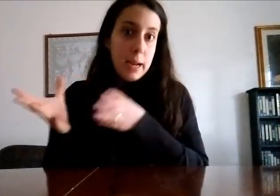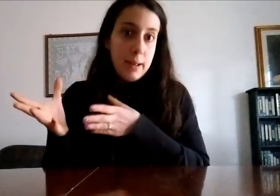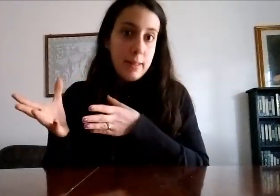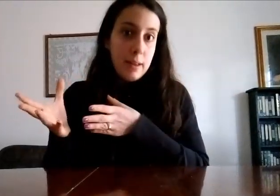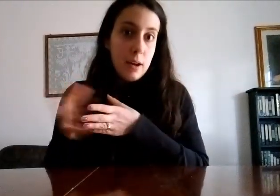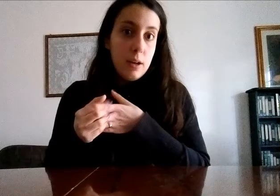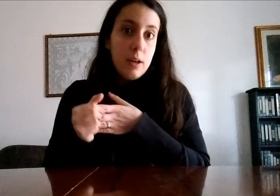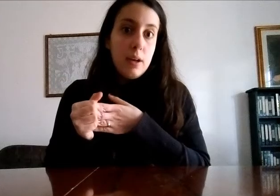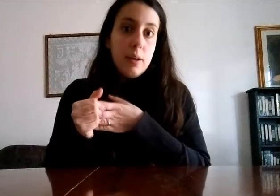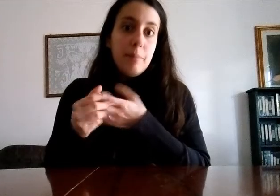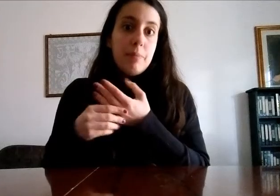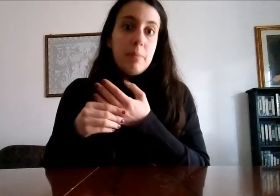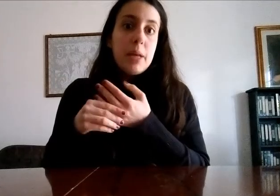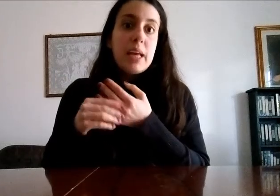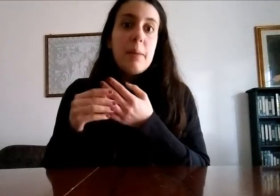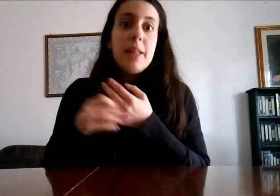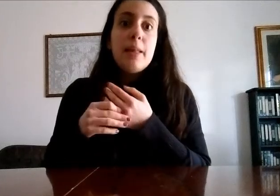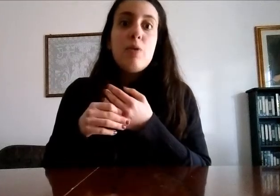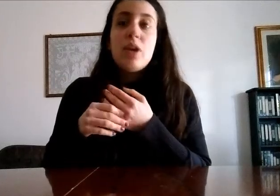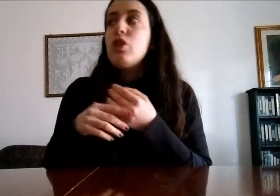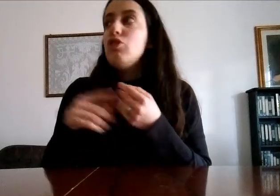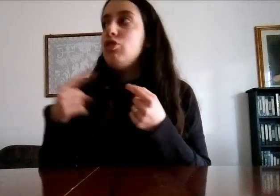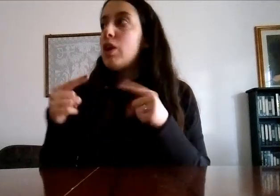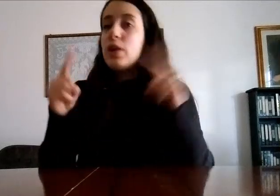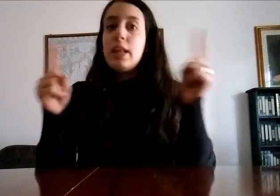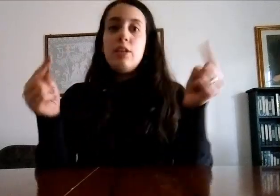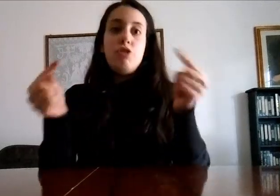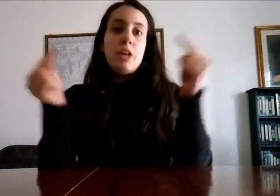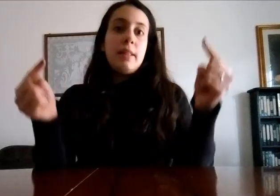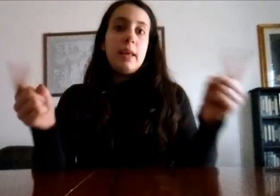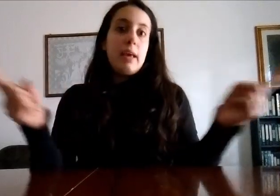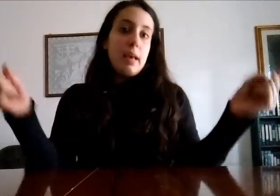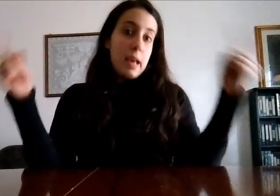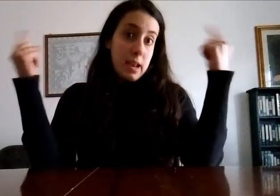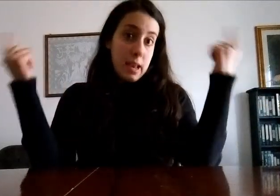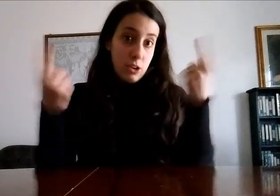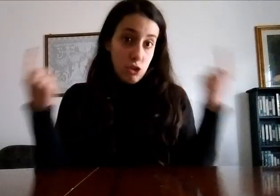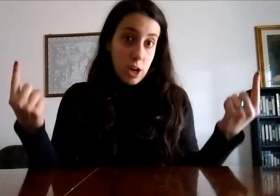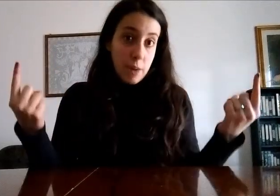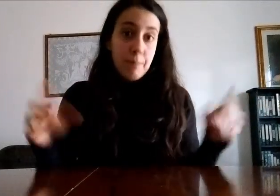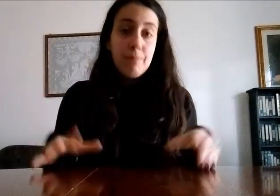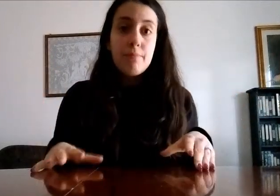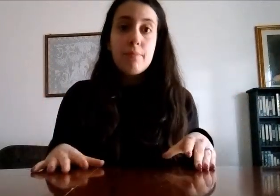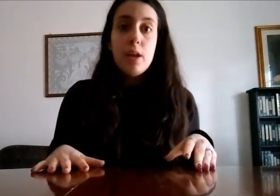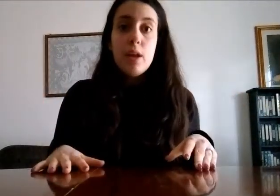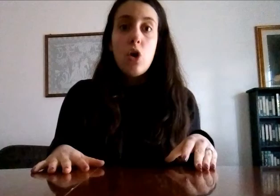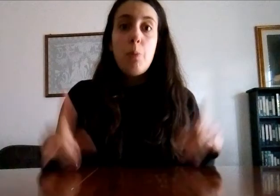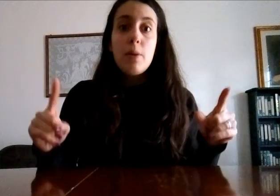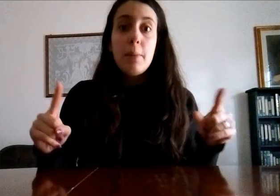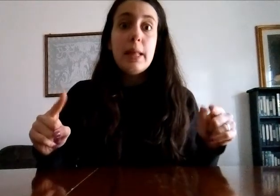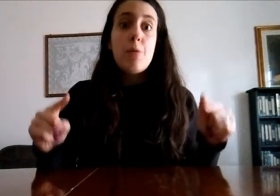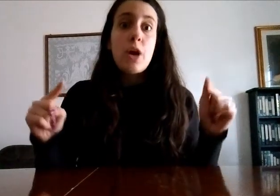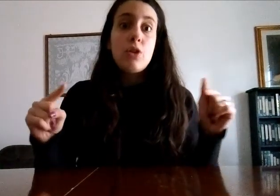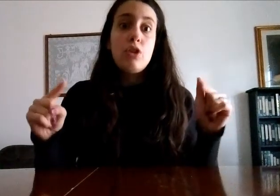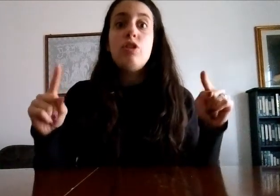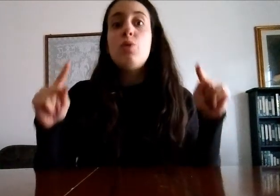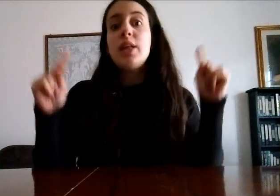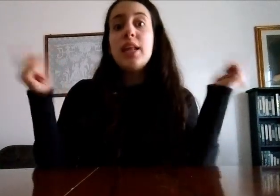palestra perché mettiamo caso che ci sta una delle ginnaste che è allergica oppure mettiamo caso che ci sta una delle